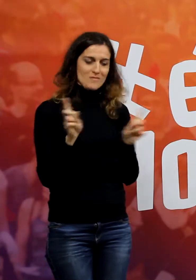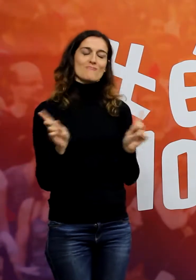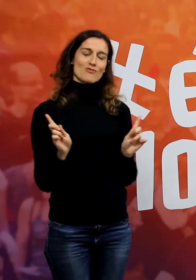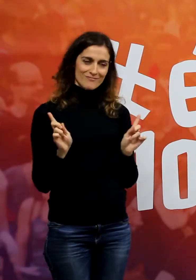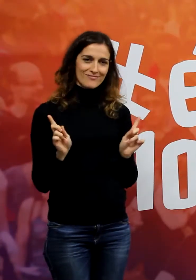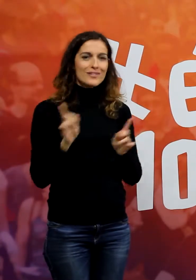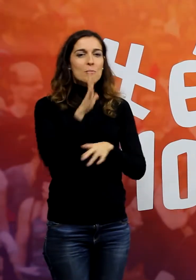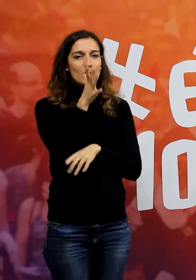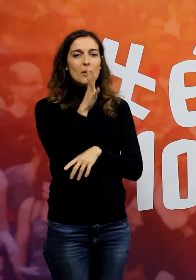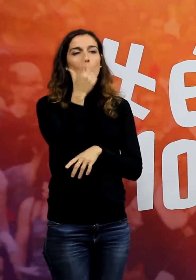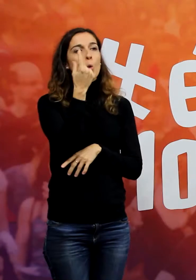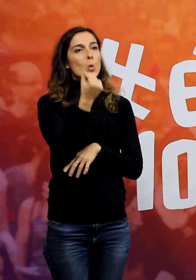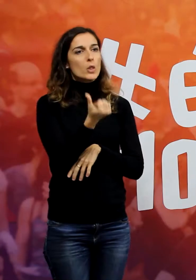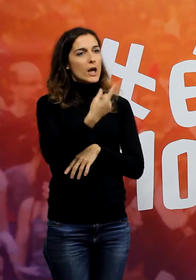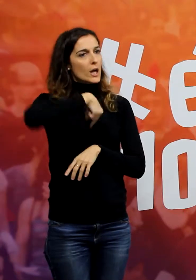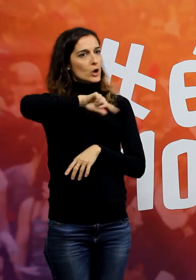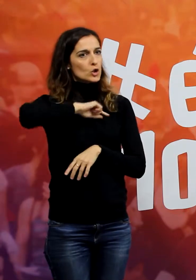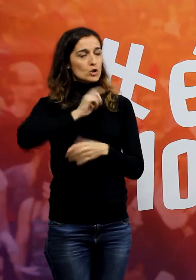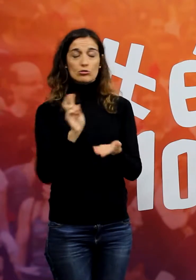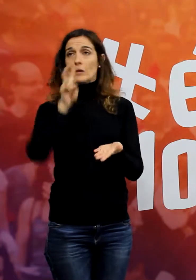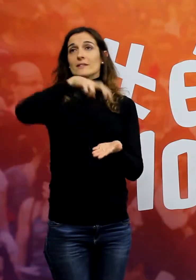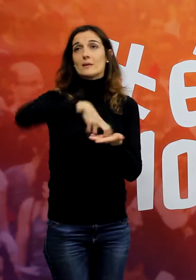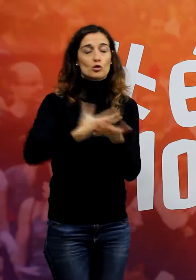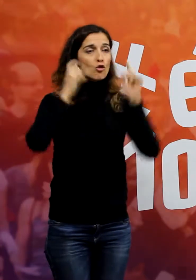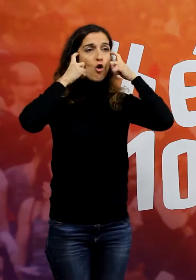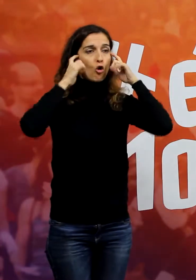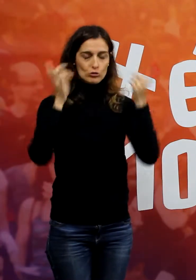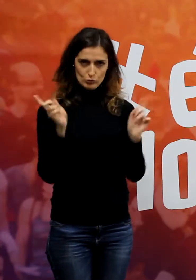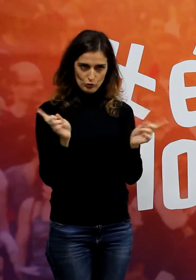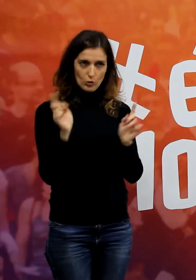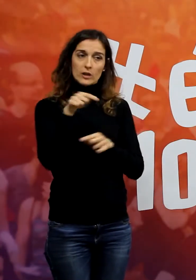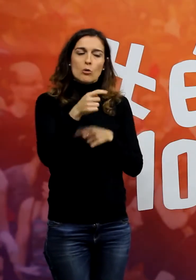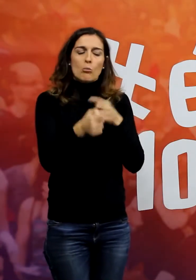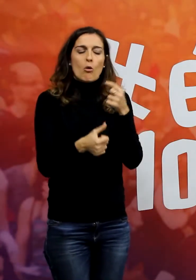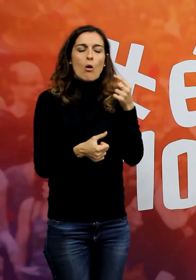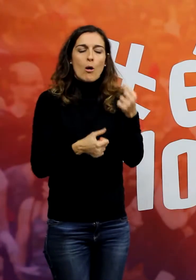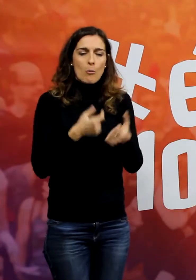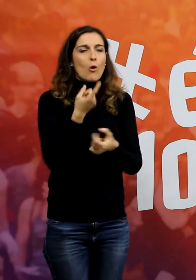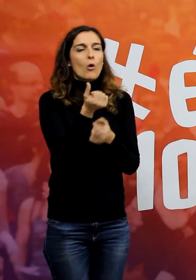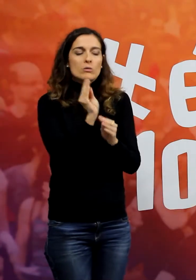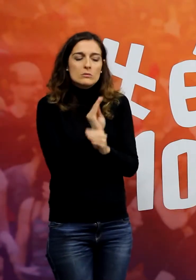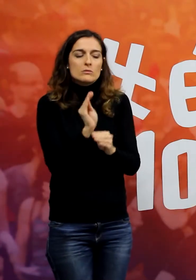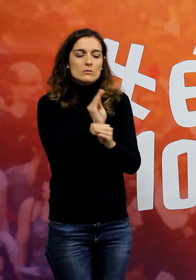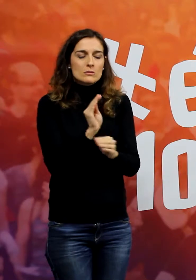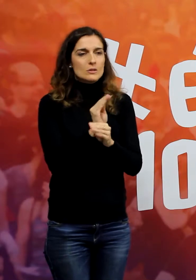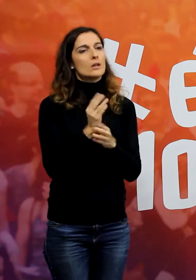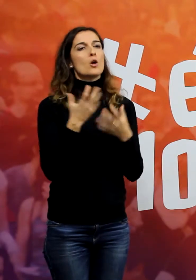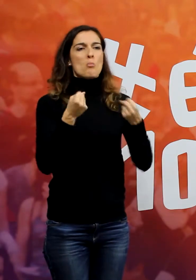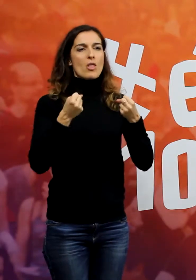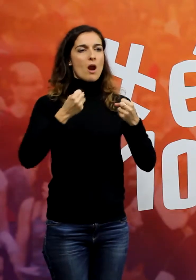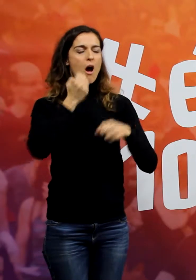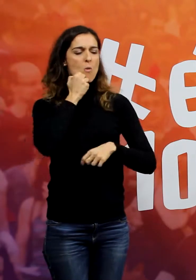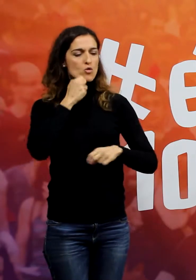per què? Un dia s'enganyarem tots i ens tornarem locos? No. Això se'ns està a poc a poc. En un abús de poder, de governs